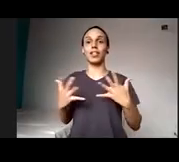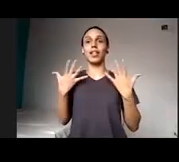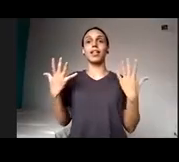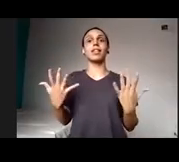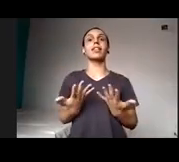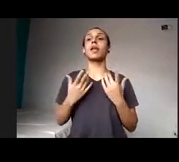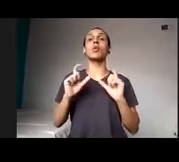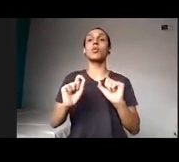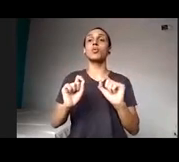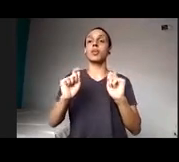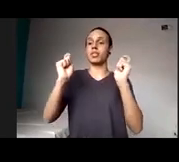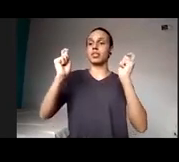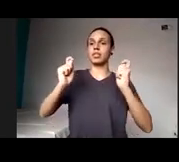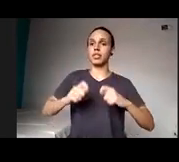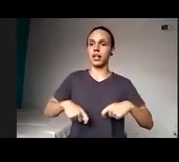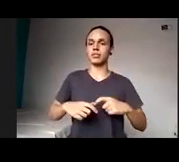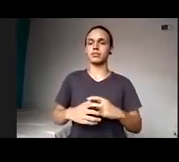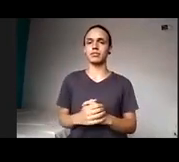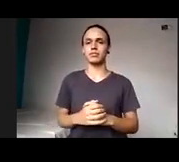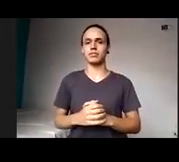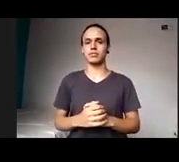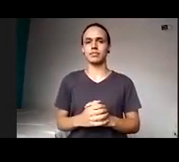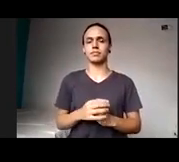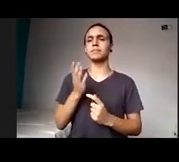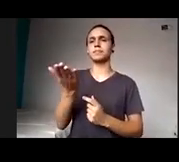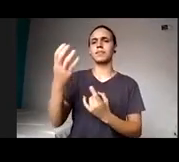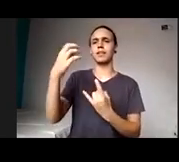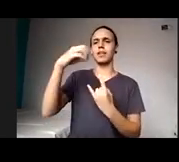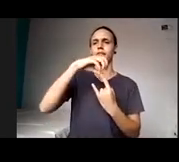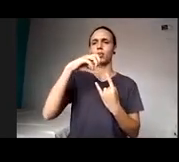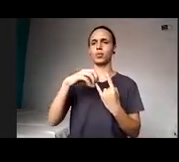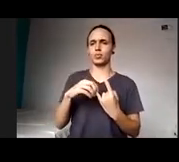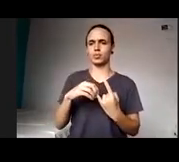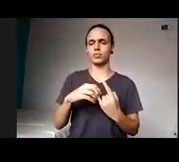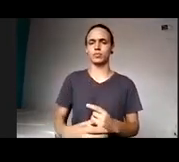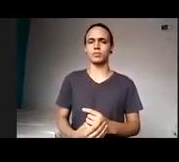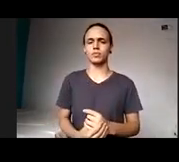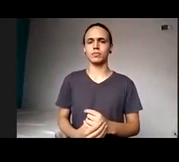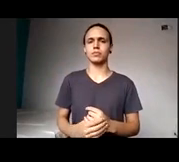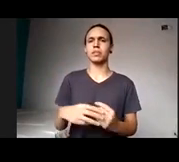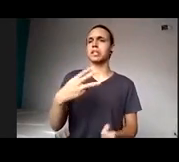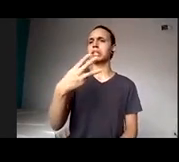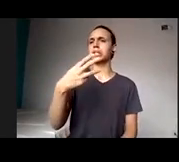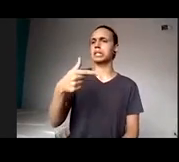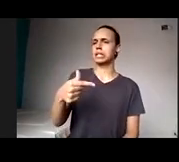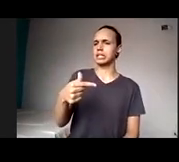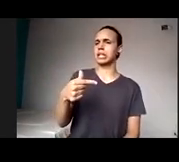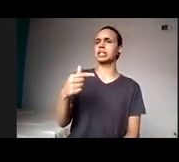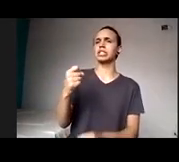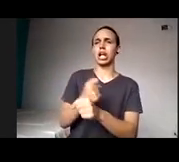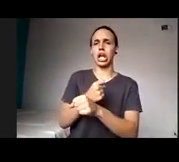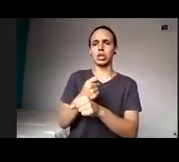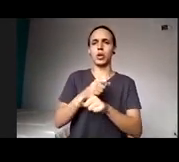possibilidade de ouvir para Fiocruz 37 anos no IBGE,